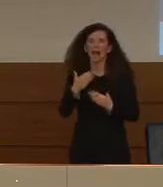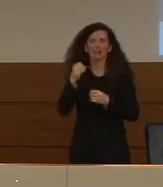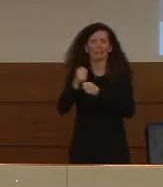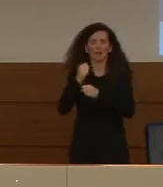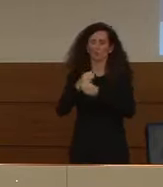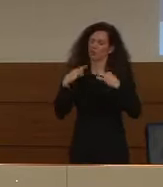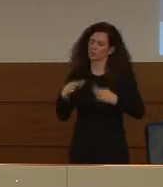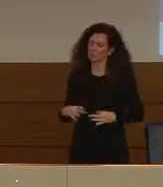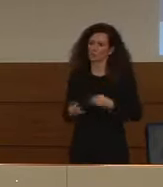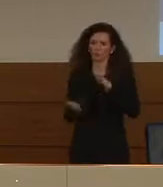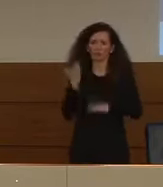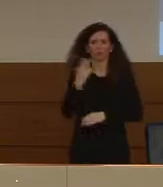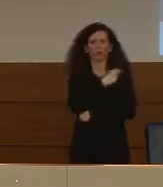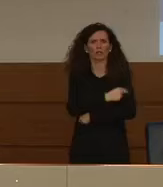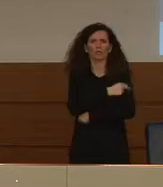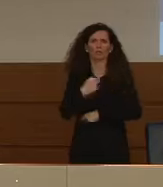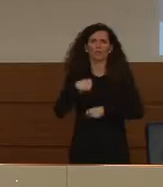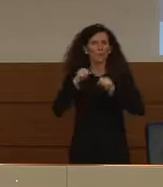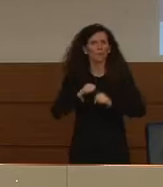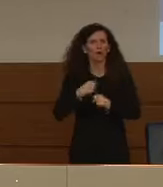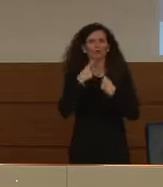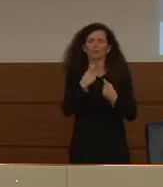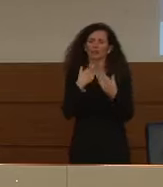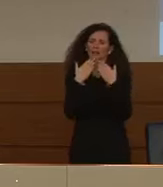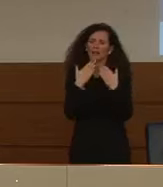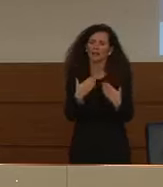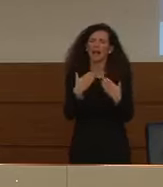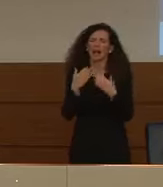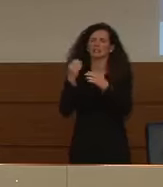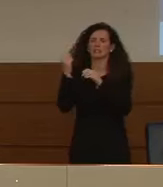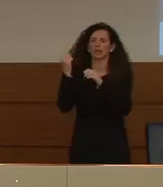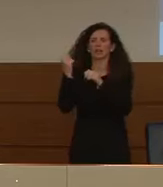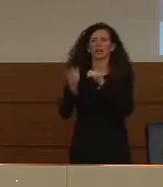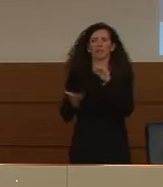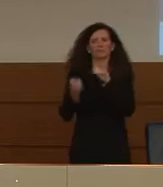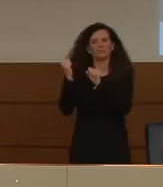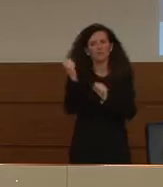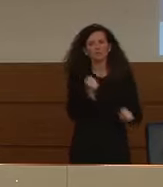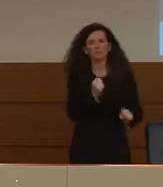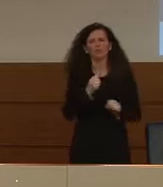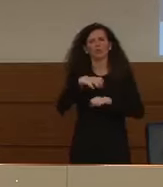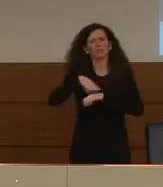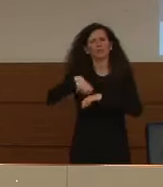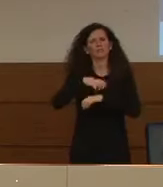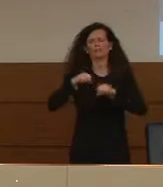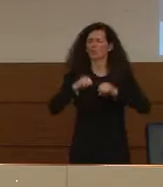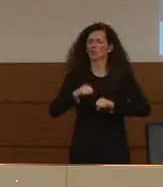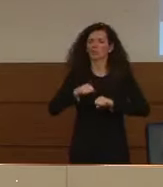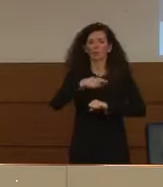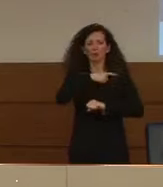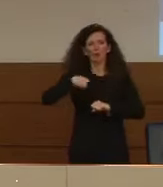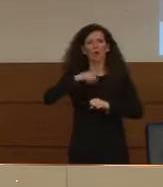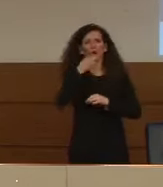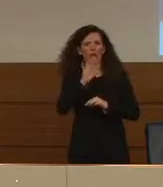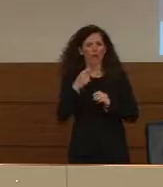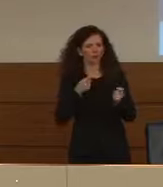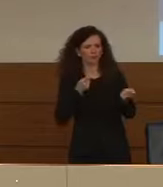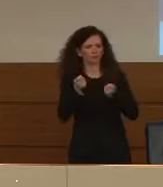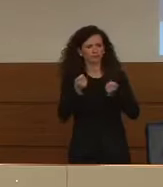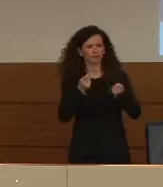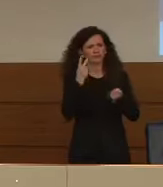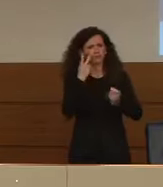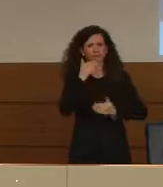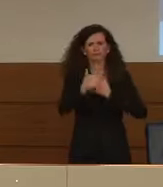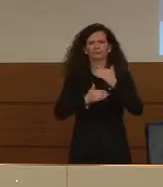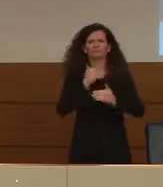permettetemi di ringraziare infinitamente tutte le nostre istituzioni, il Ministero della Salute, noi riusciamo a monitorizzare molto bene l'andamento